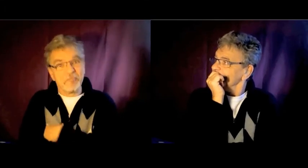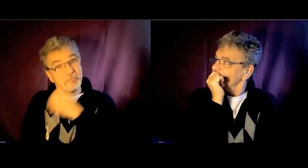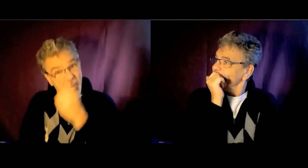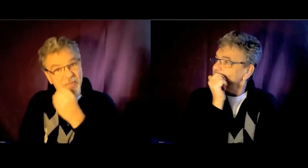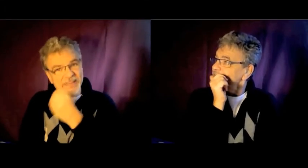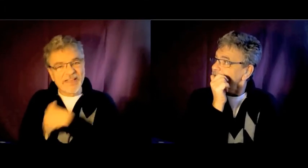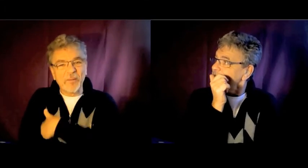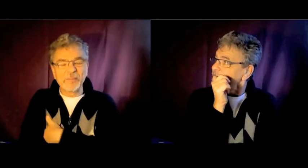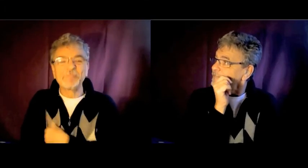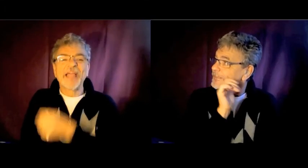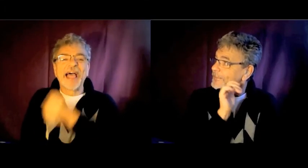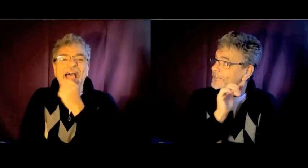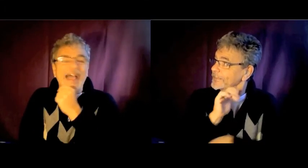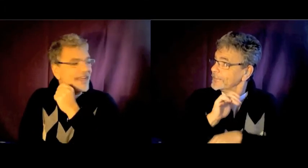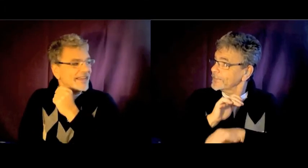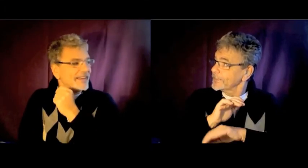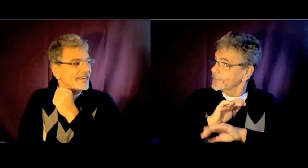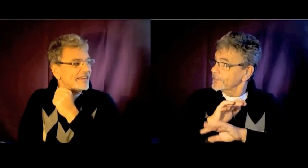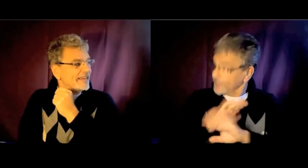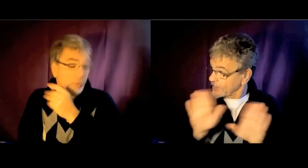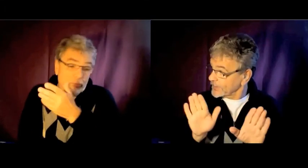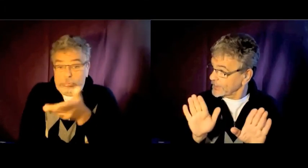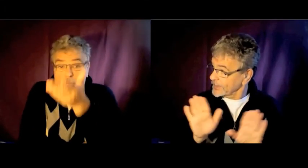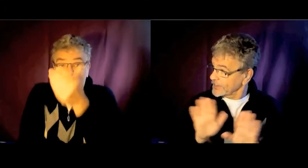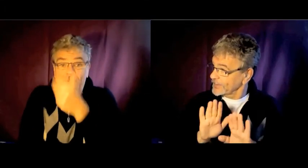beau métier, croyez-moi. Bon, bon,